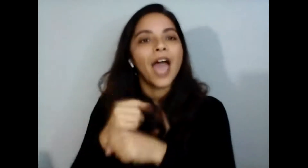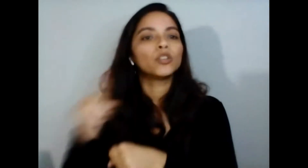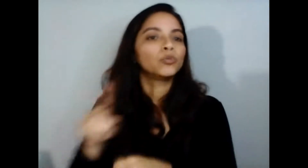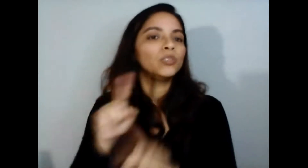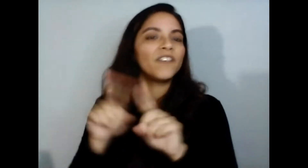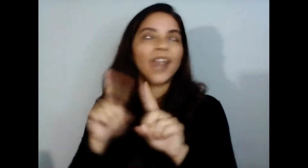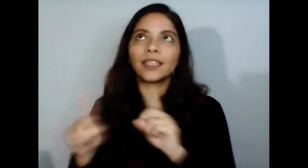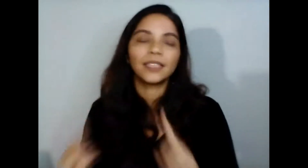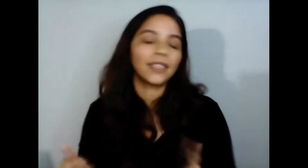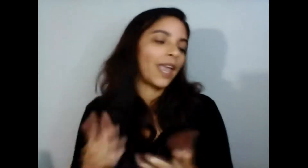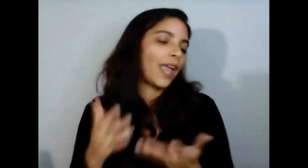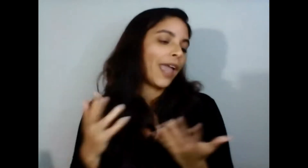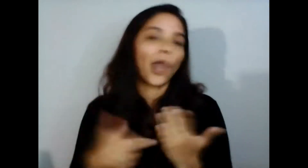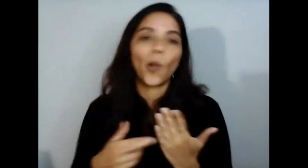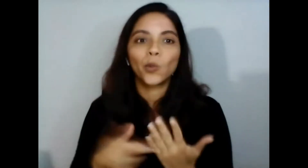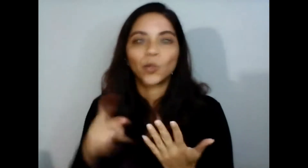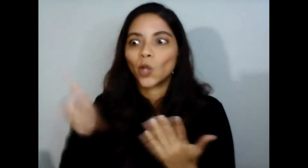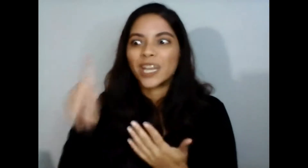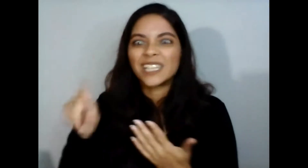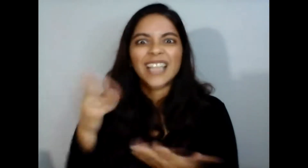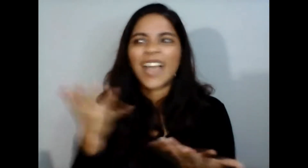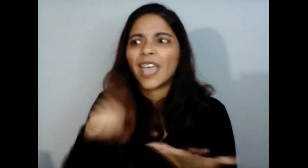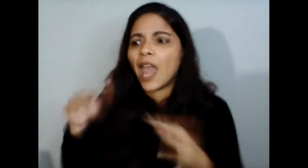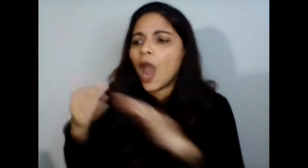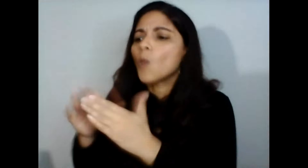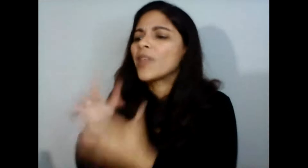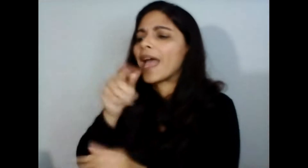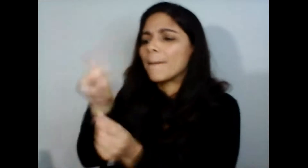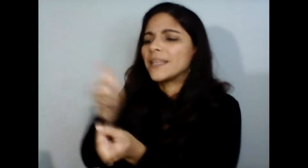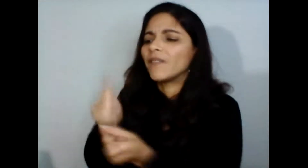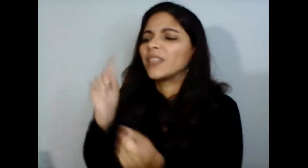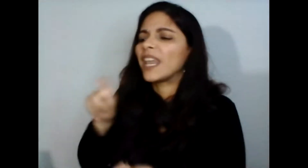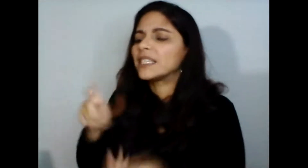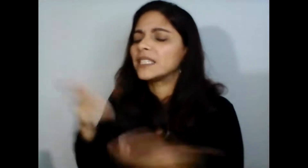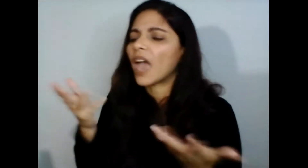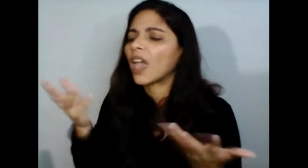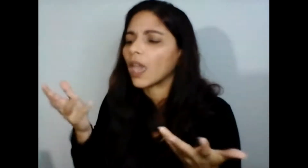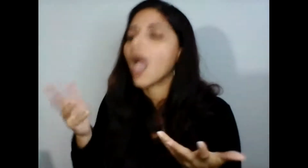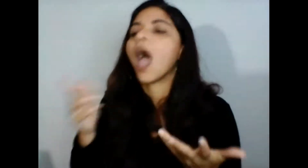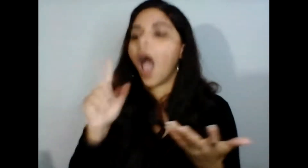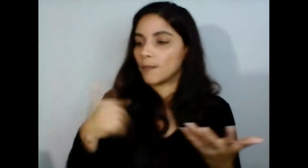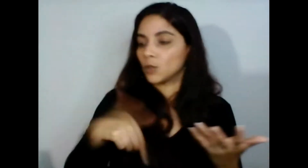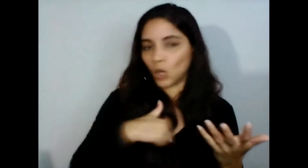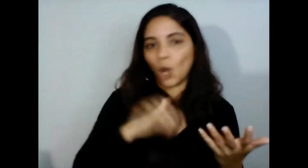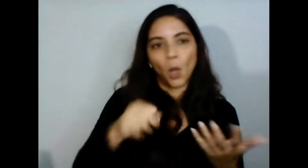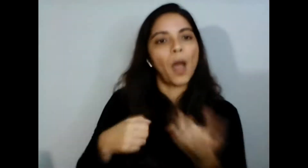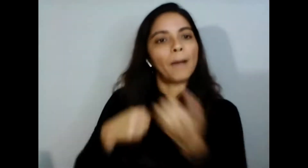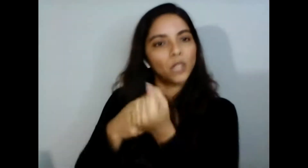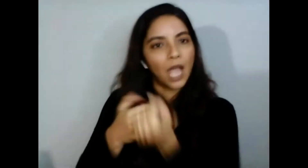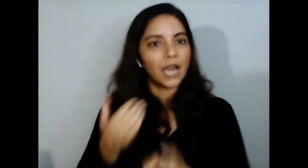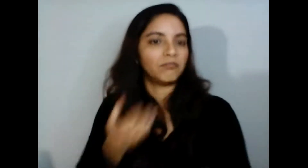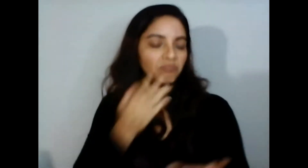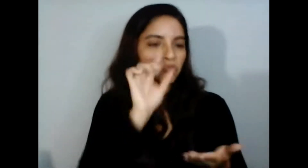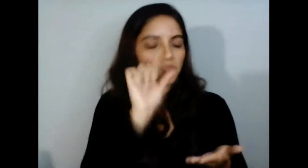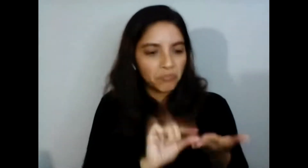les parezca en su comunidad o una algo que podrían hacer una forma en la que podría utilizar los líderes comunitarios estos fondos es